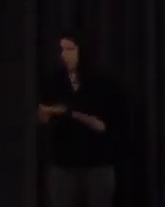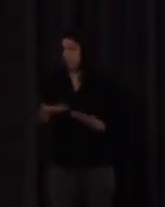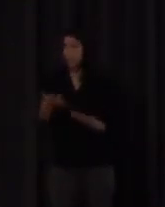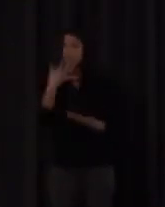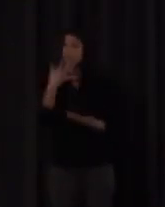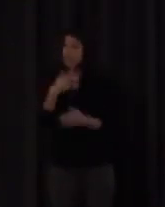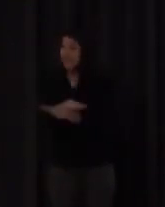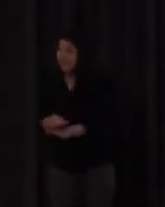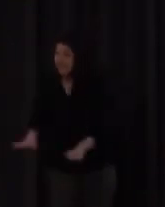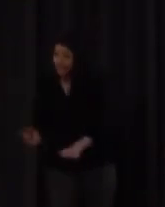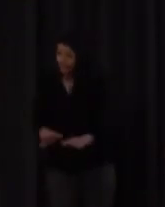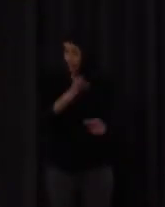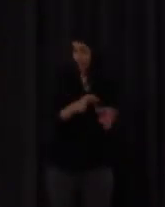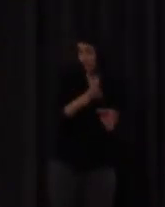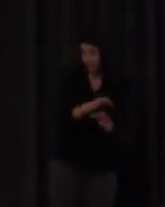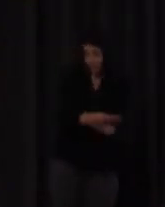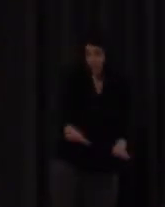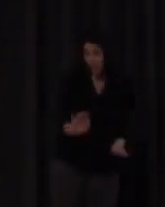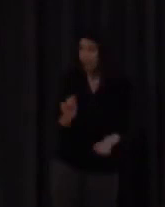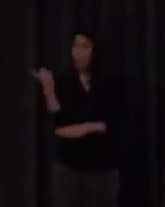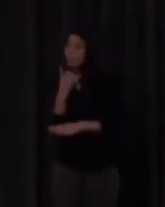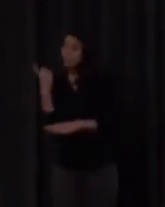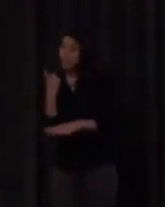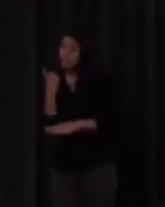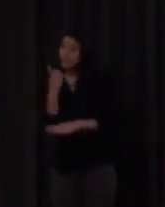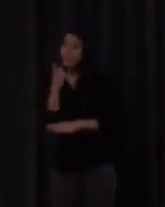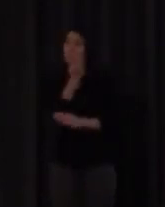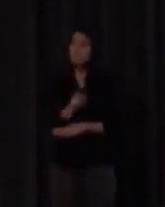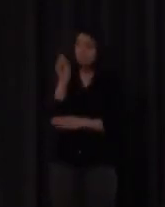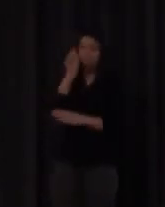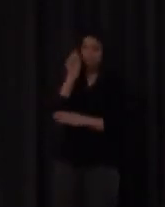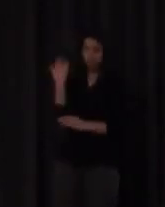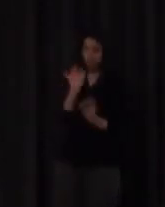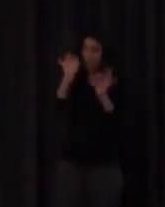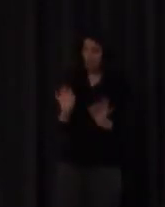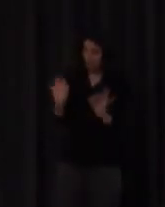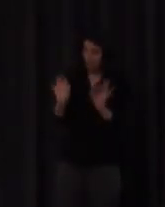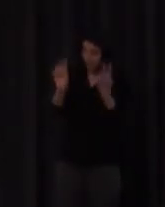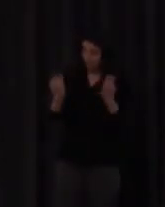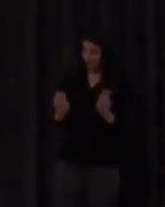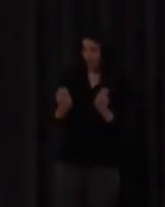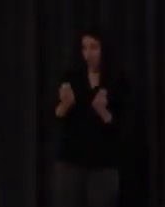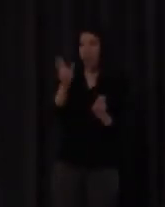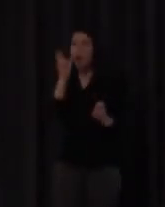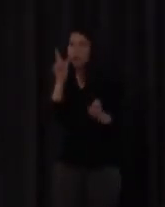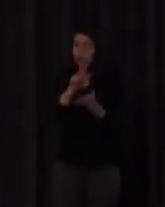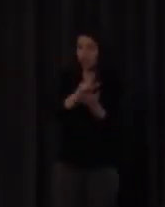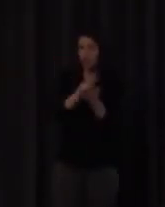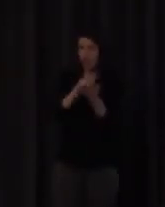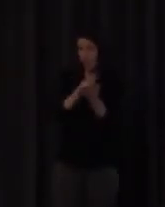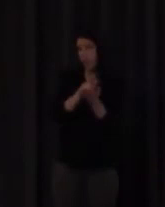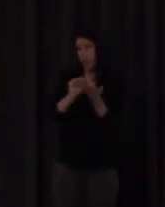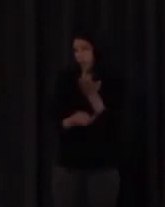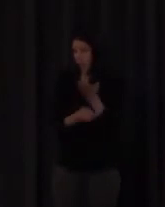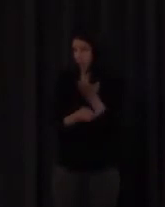el caso de infantil y de primaria pues por maestros o especialistas en audición y lenguaje y en el caso